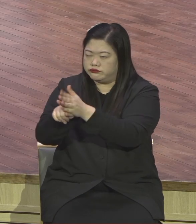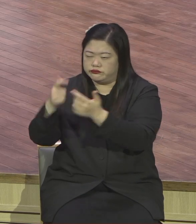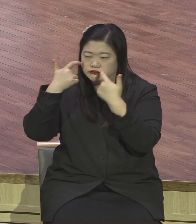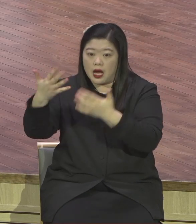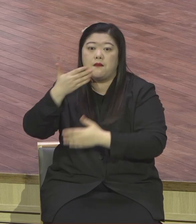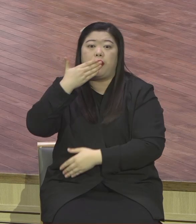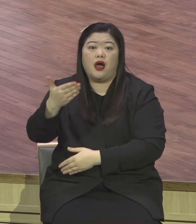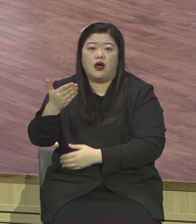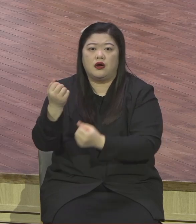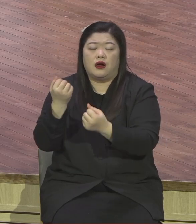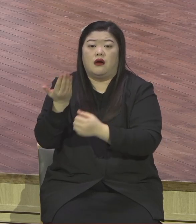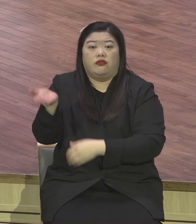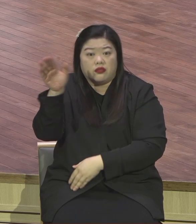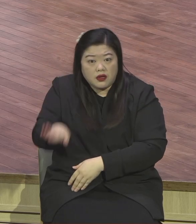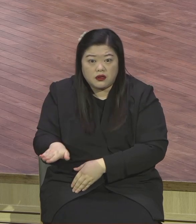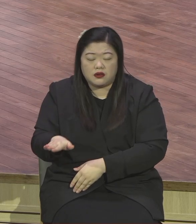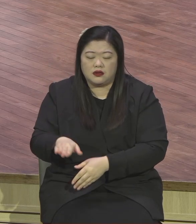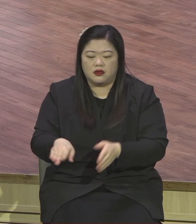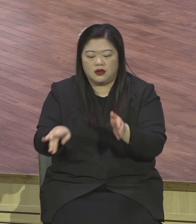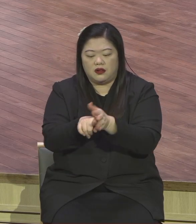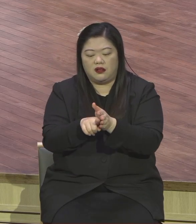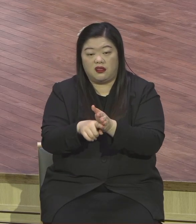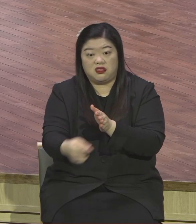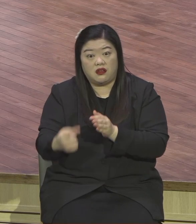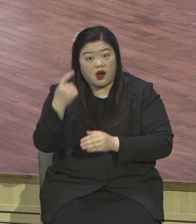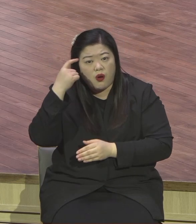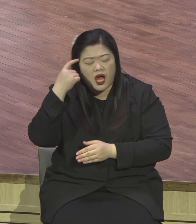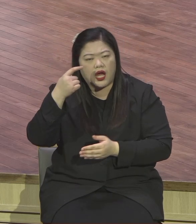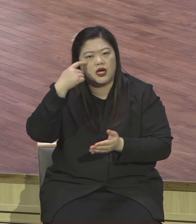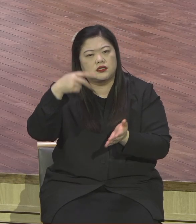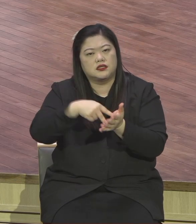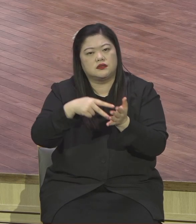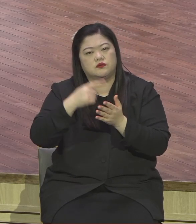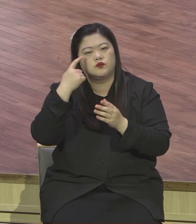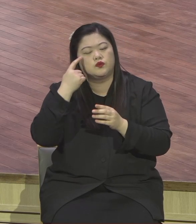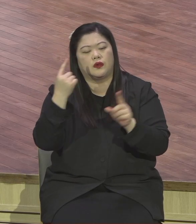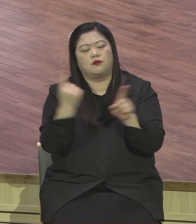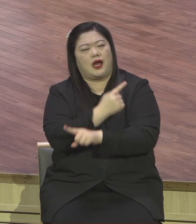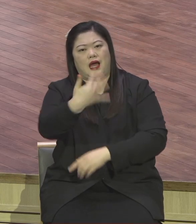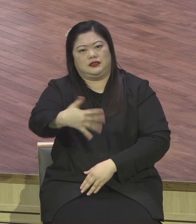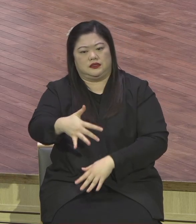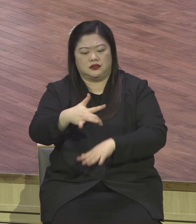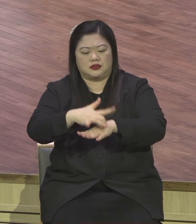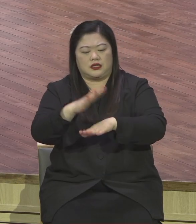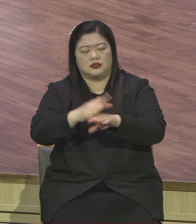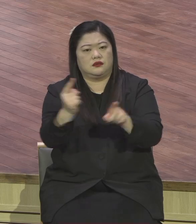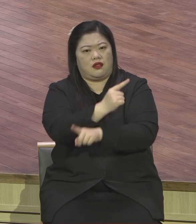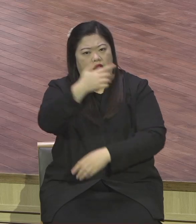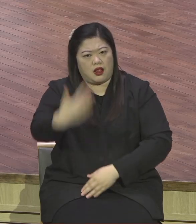말씀과 이스라엘의 역사를 통해서 볼 수가 있습니다. 하나님의 말씀을 붙잡지 않았어요.